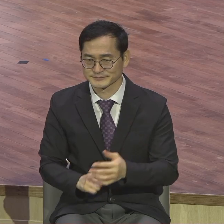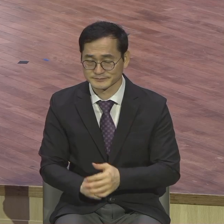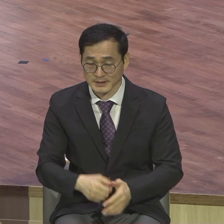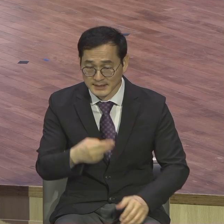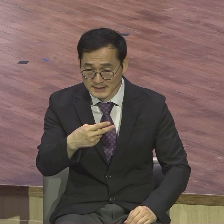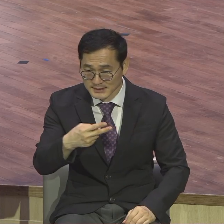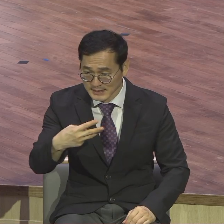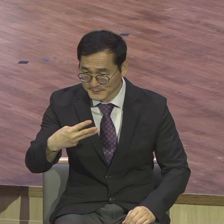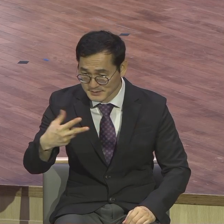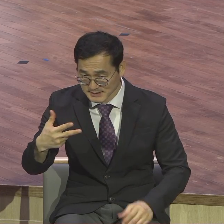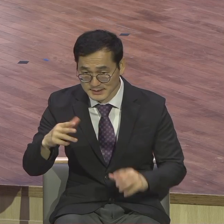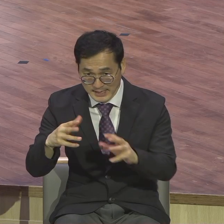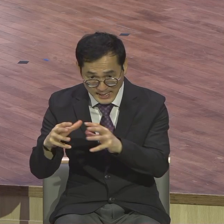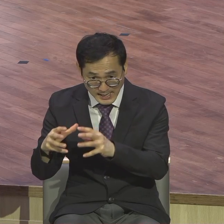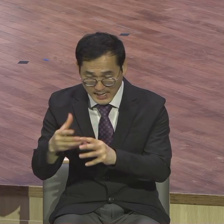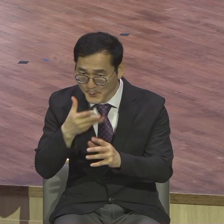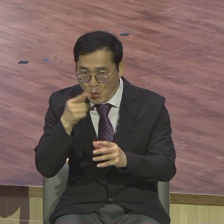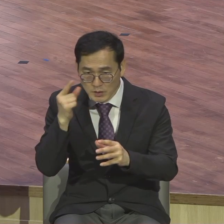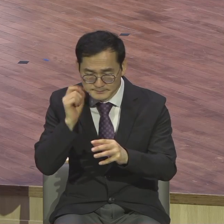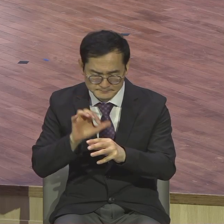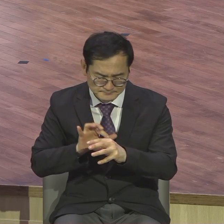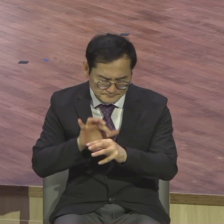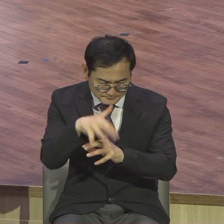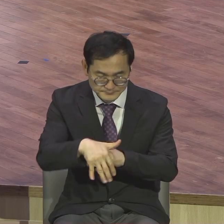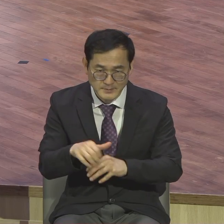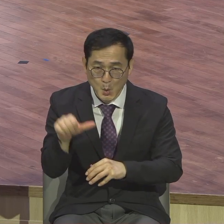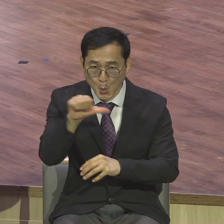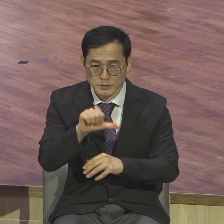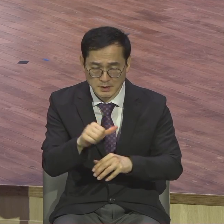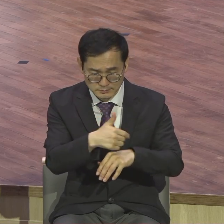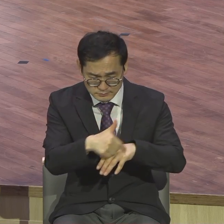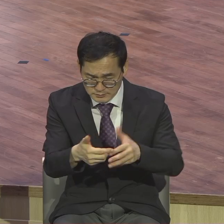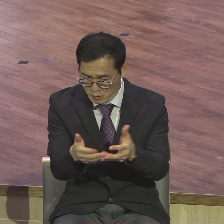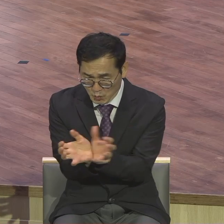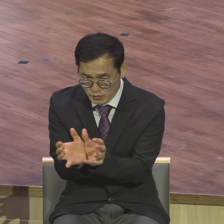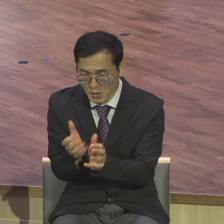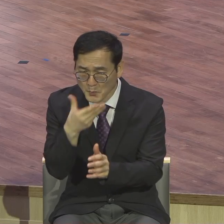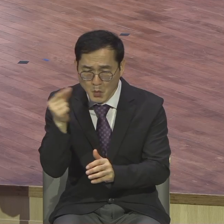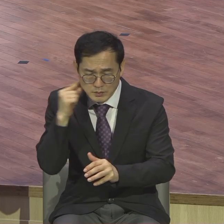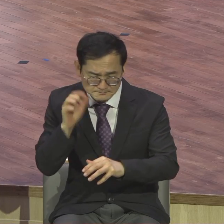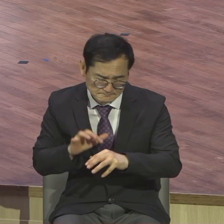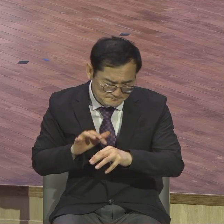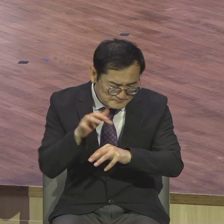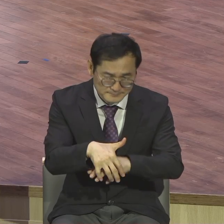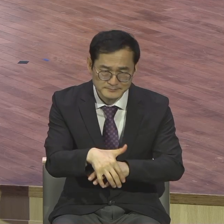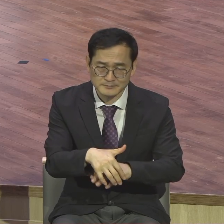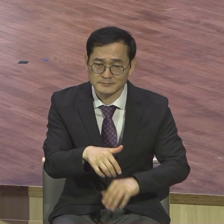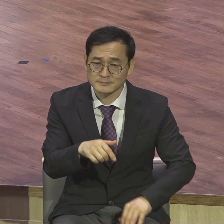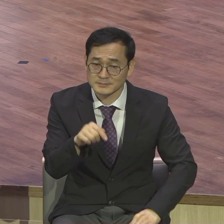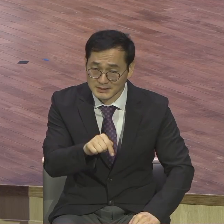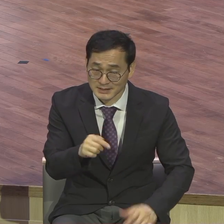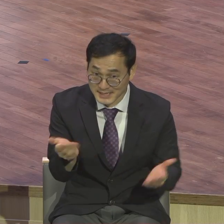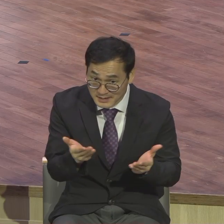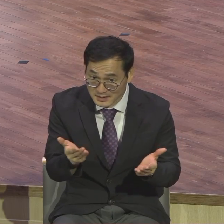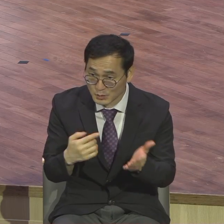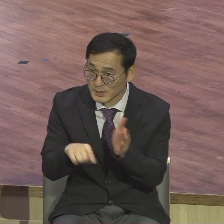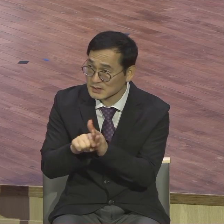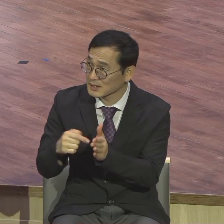이 은약 이동 속이 나를 영교에 보냈다 영교에서 하나님의 교회를 통해 직분을